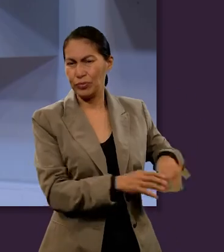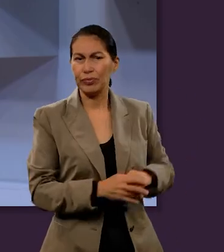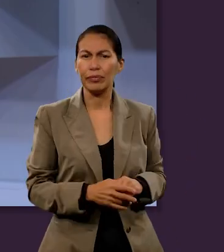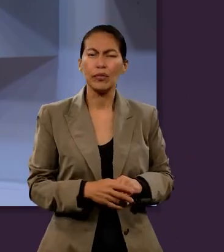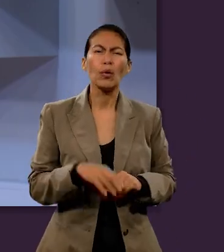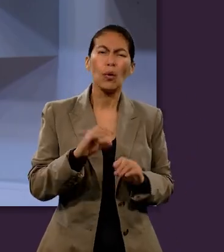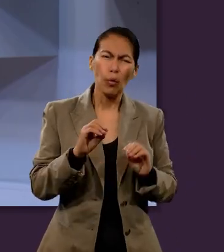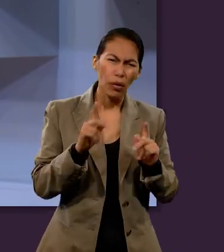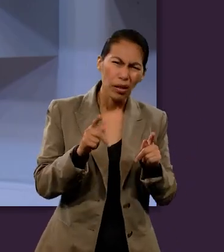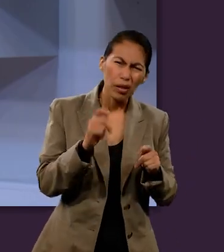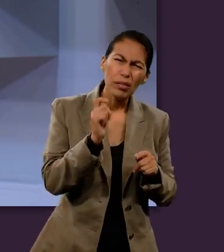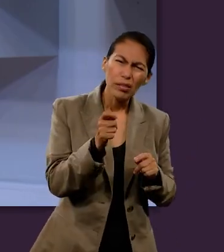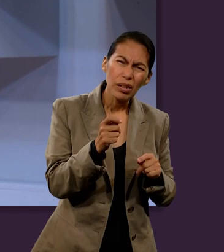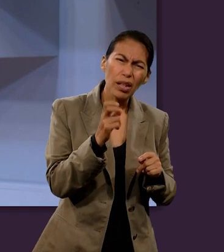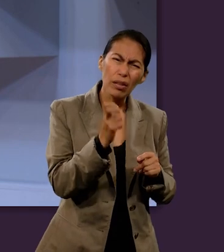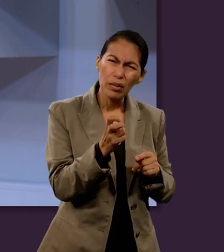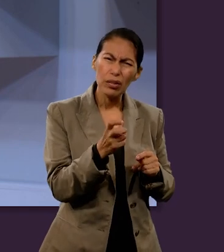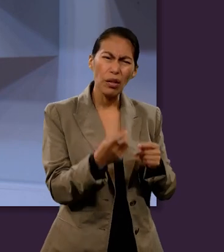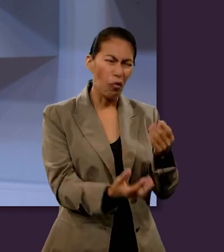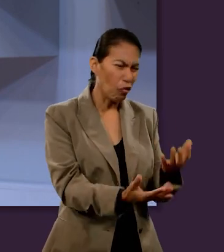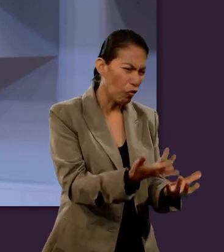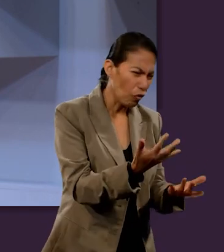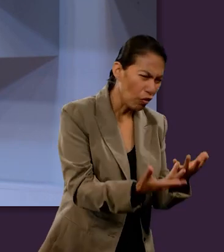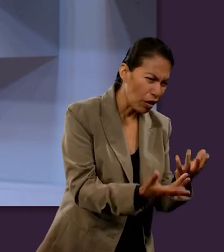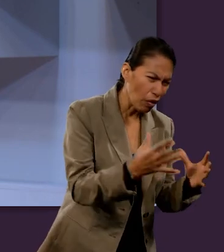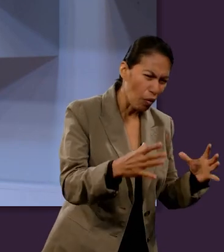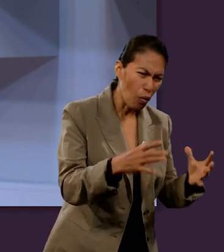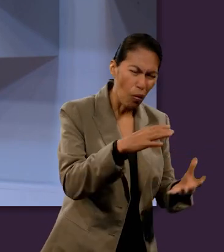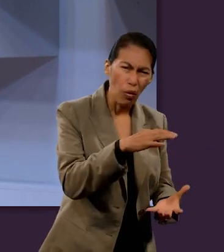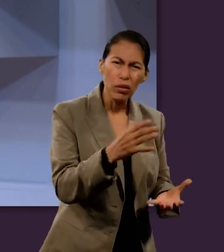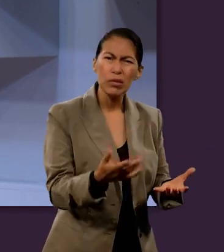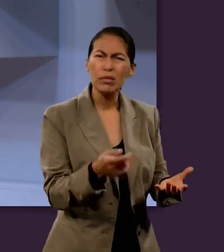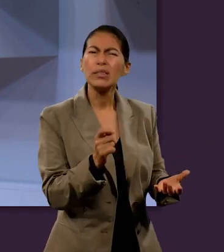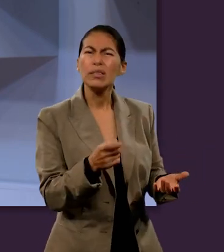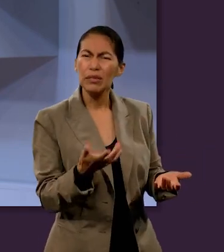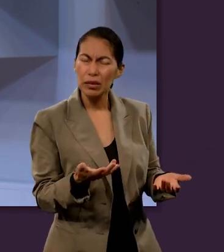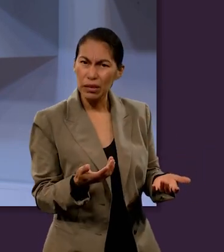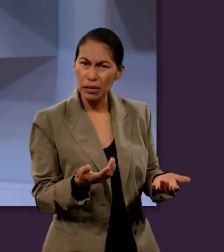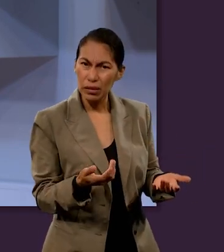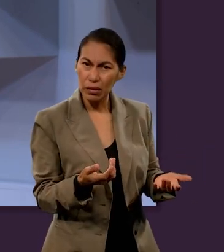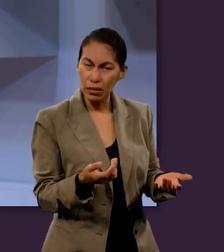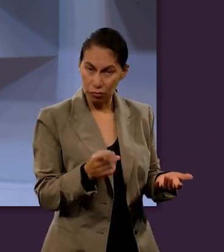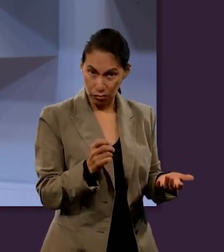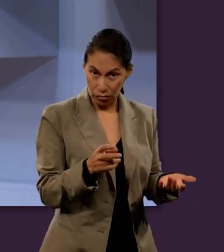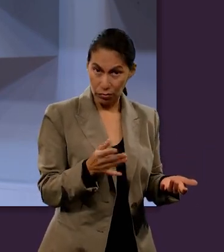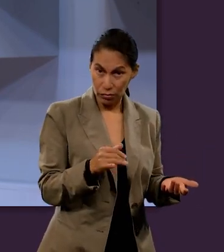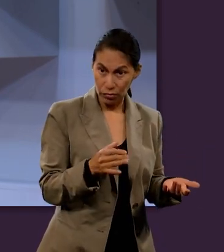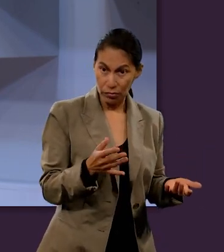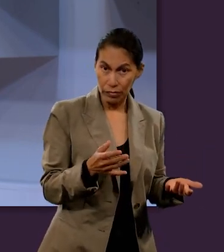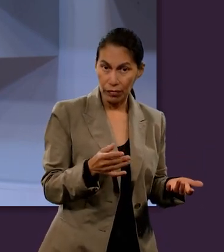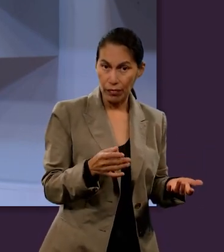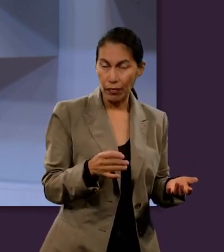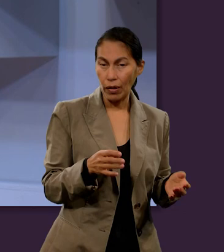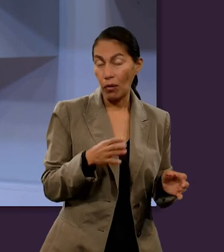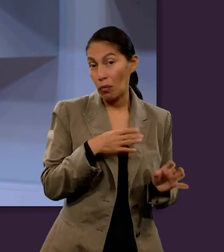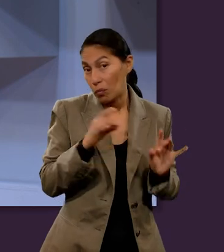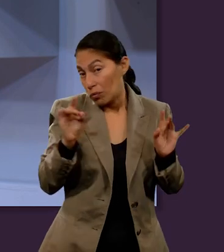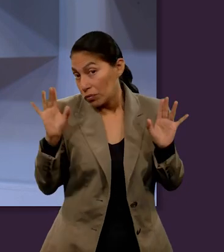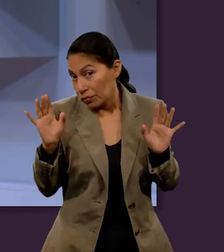hacia sobre ese fuego que enciende las pailas, las ollas, por ejemplo? ¿También va sobre esa línea el comentario? De pronto nos